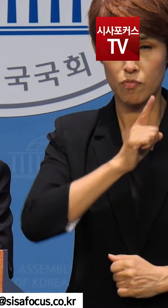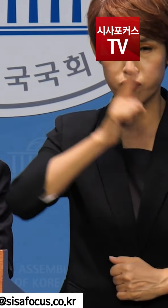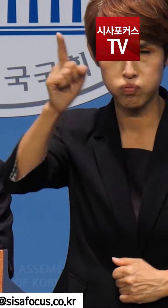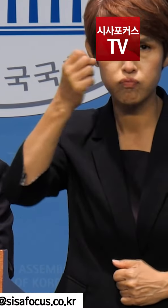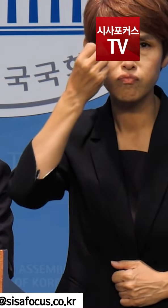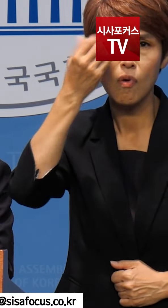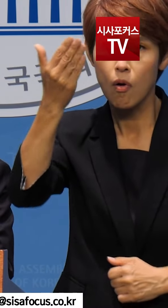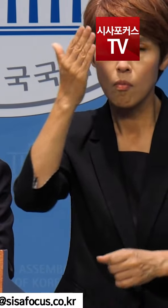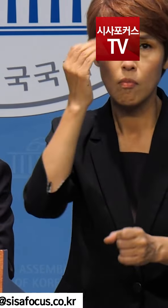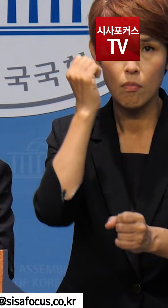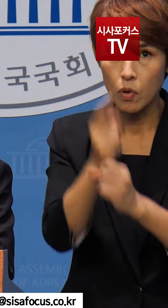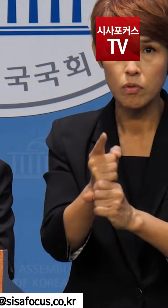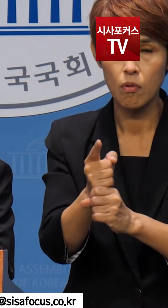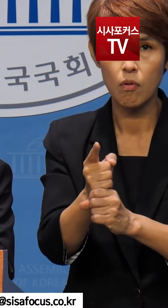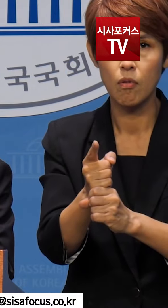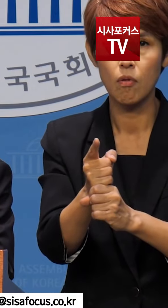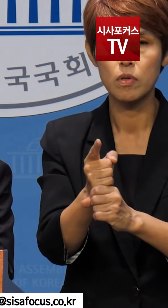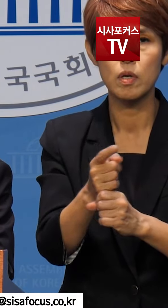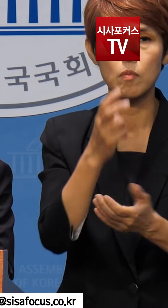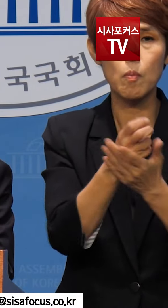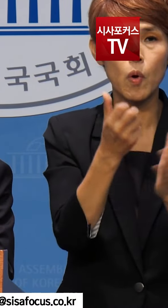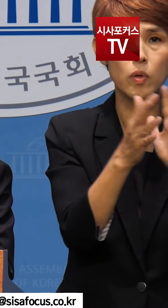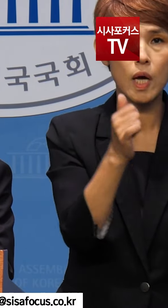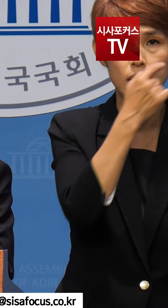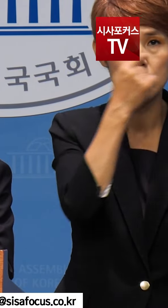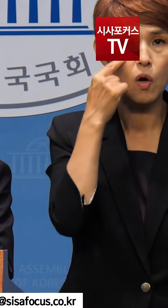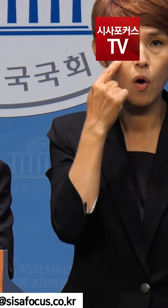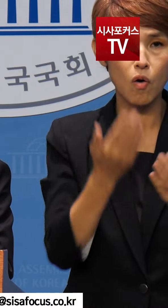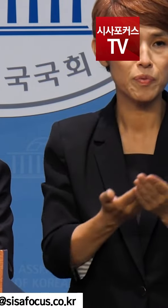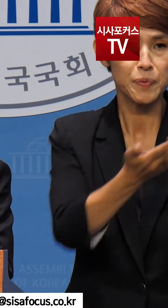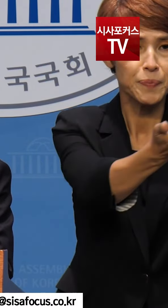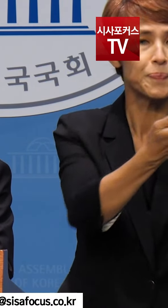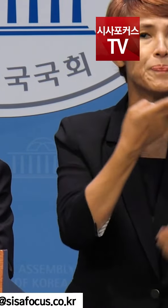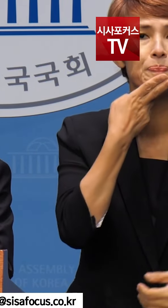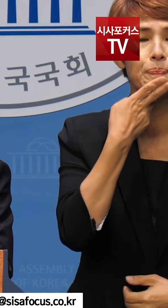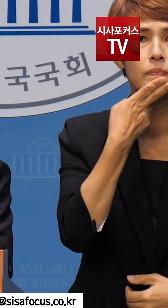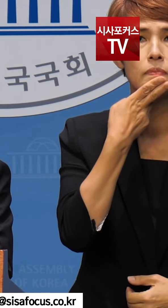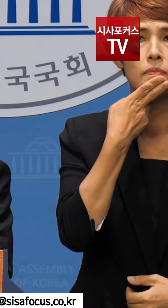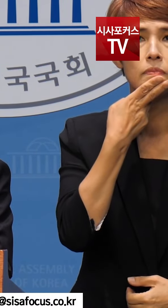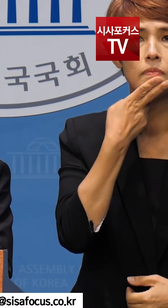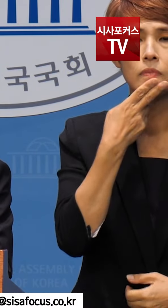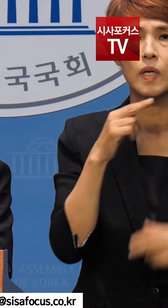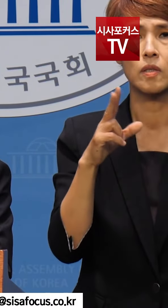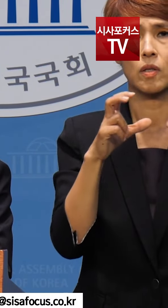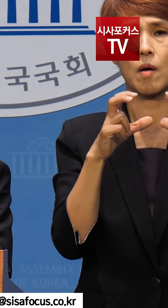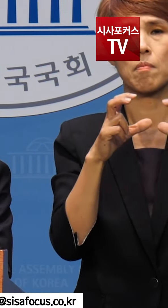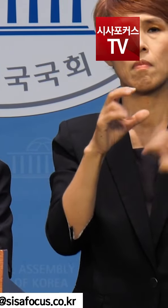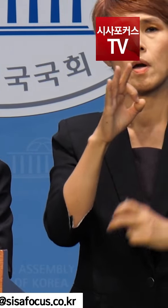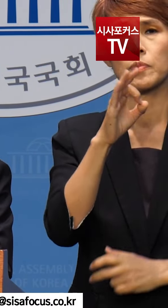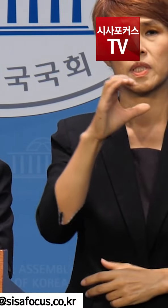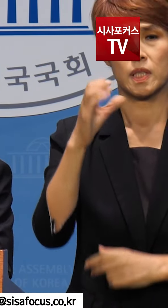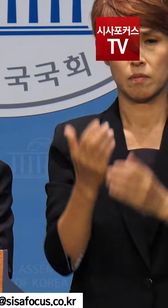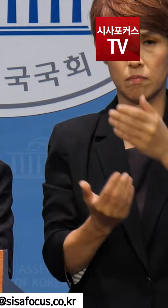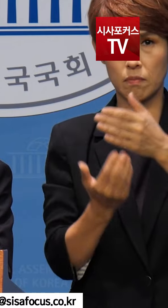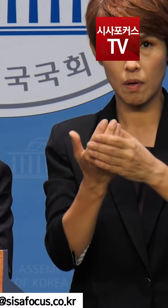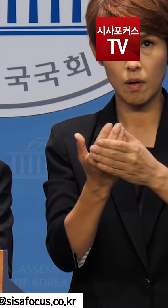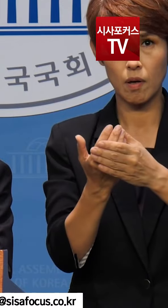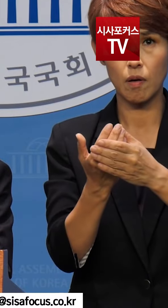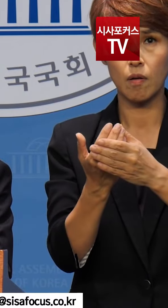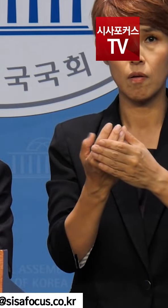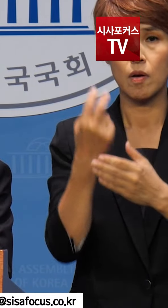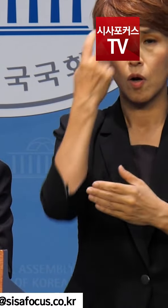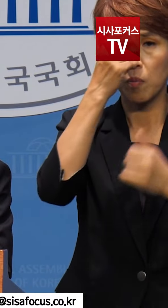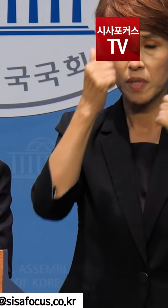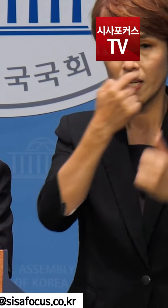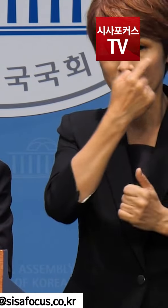되었지만 아직도 변호인들에게 증거기록을 주지 않고 있고 성남FC 사건은 검사 측